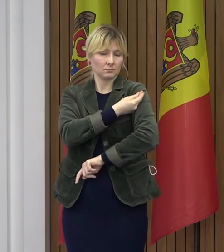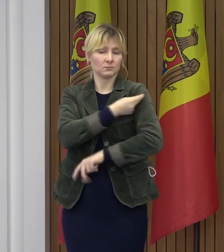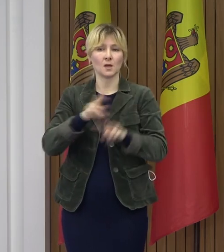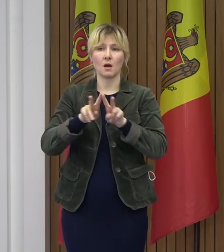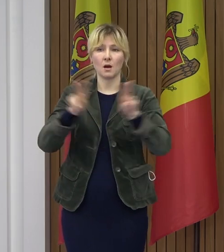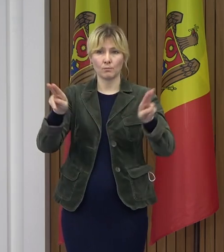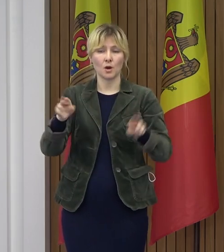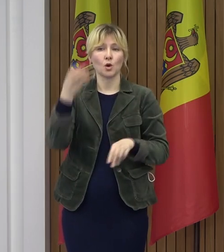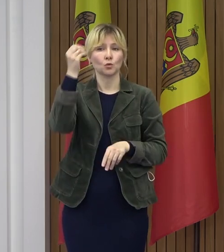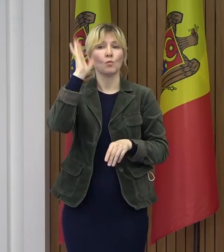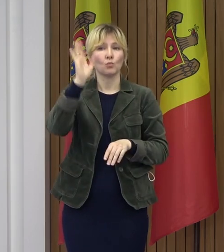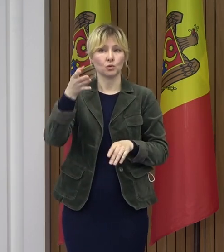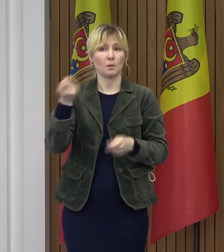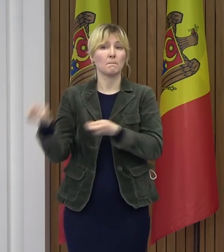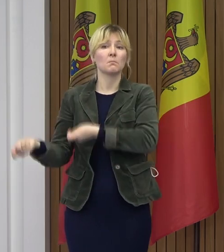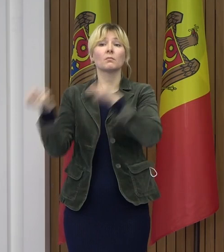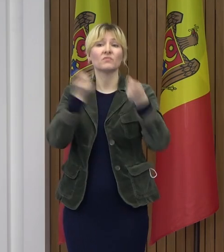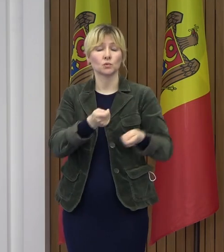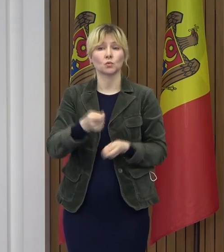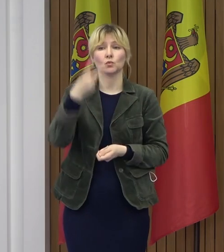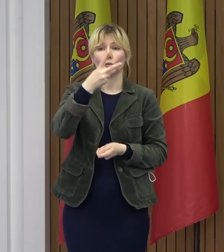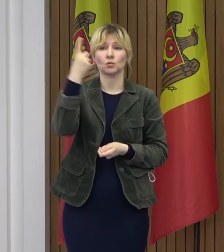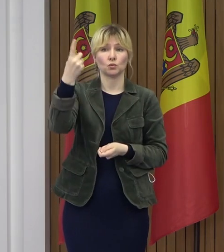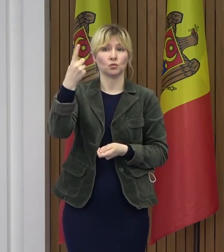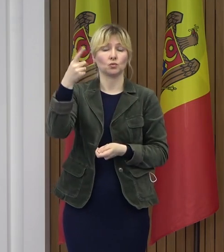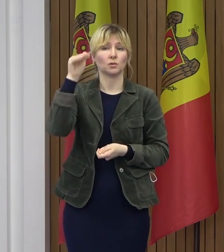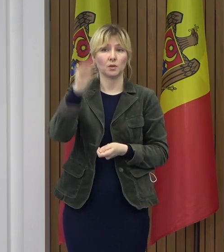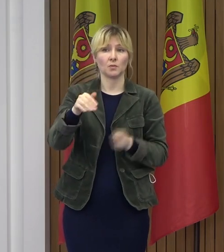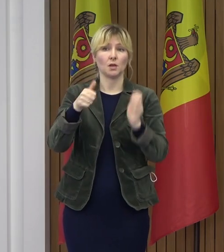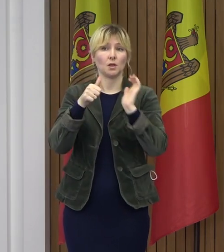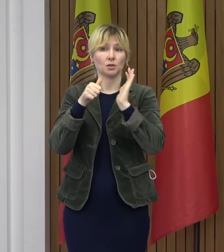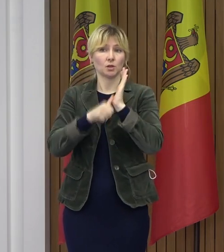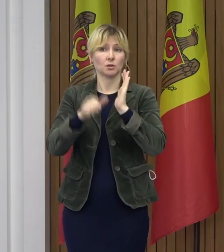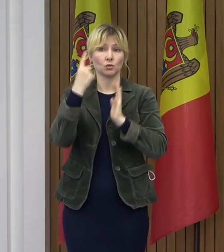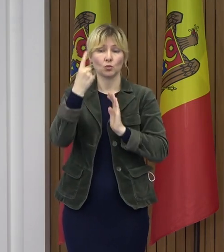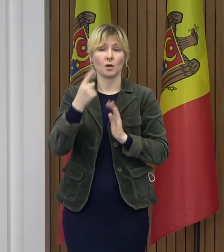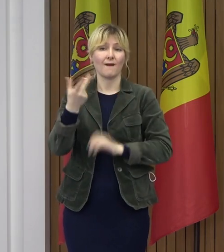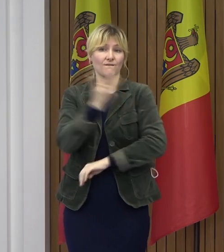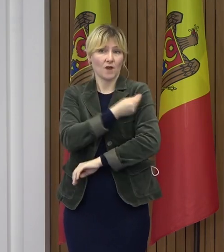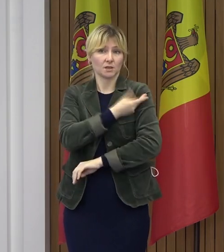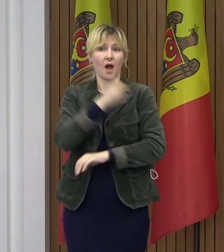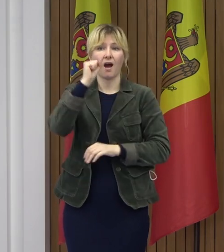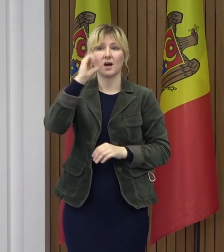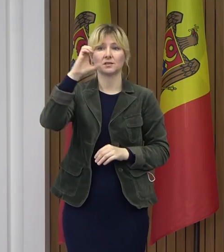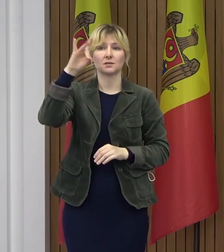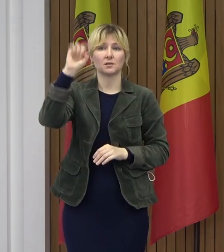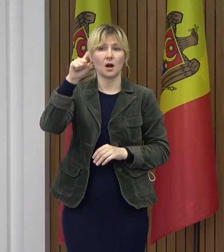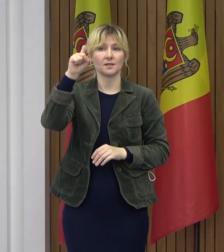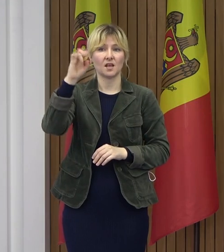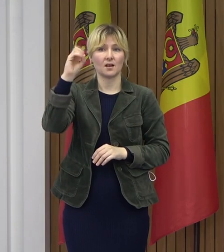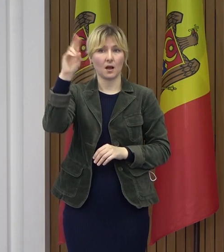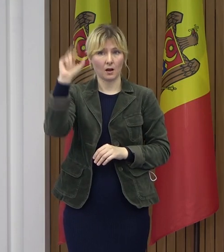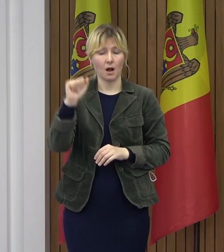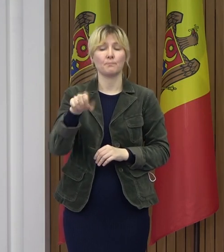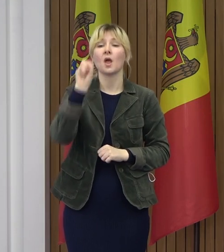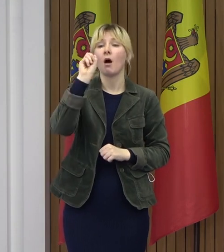să mai primească 21.600 de vaccinuri AstraZeneca, iar ulterior, în aprilie,